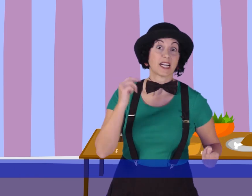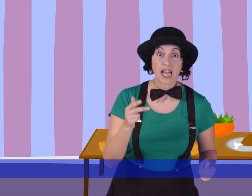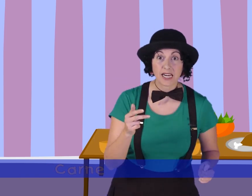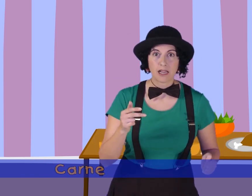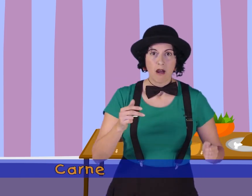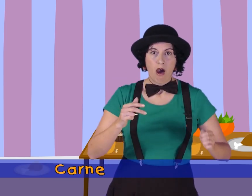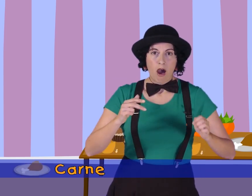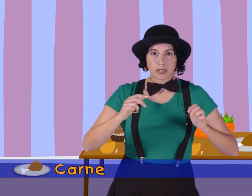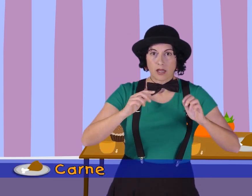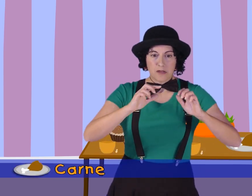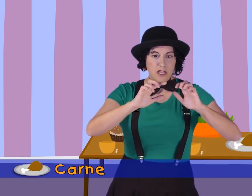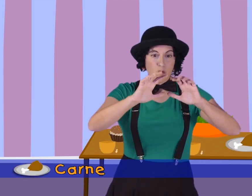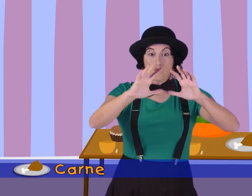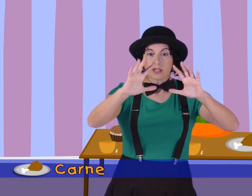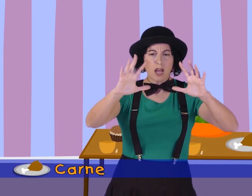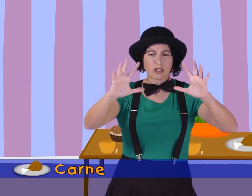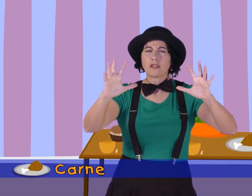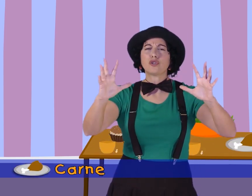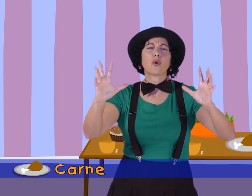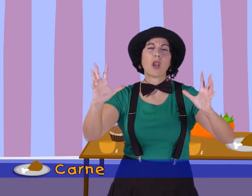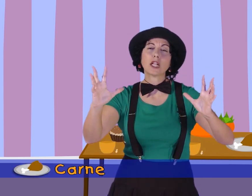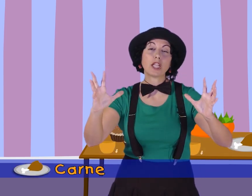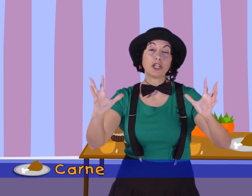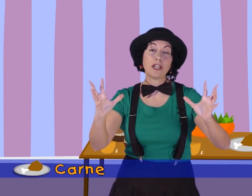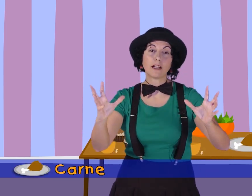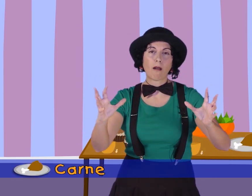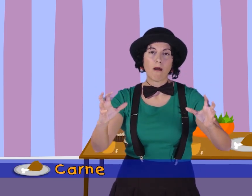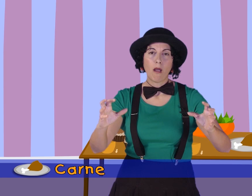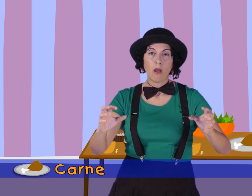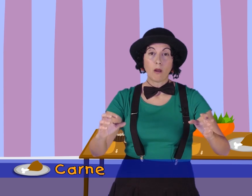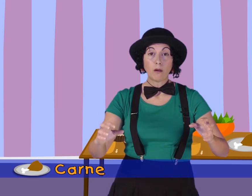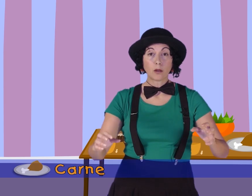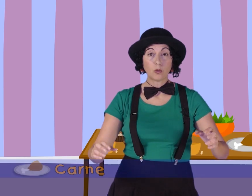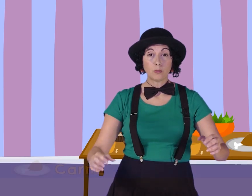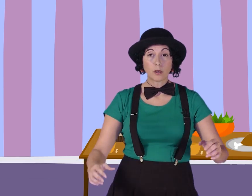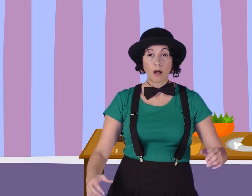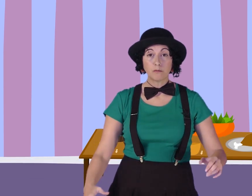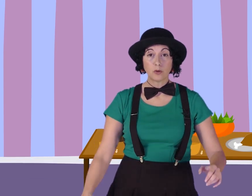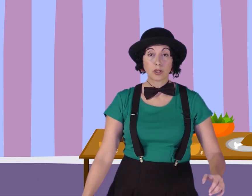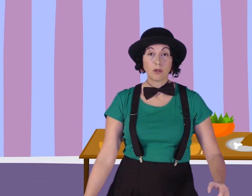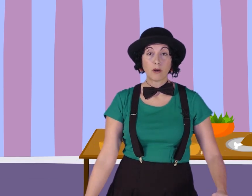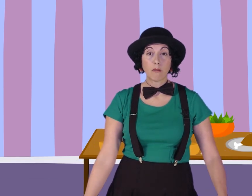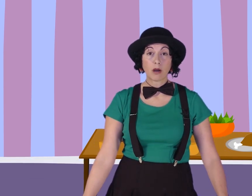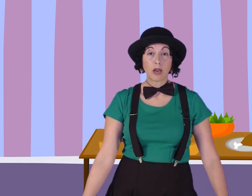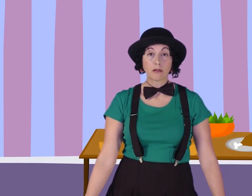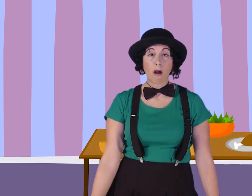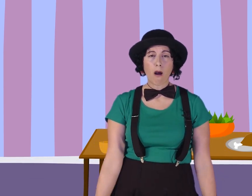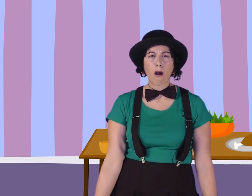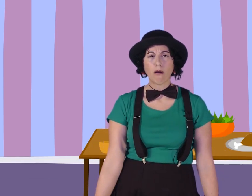carne. Hasta había una tarta de chocolate y nata. El ratón de campo se quedó con la boca abierta. ¡Ay!